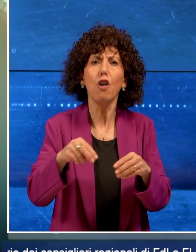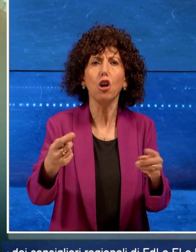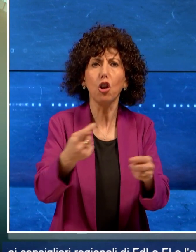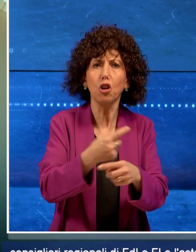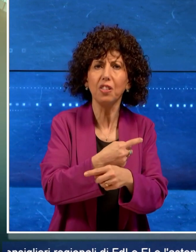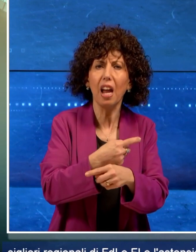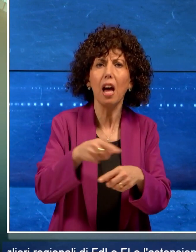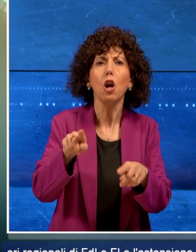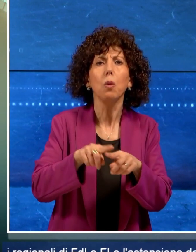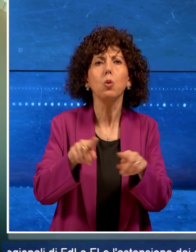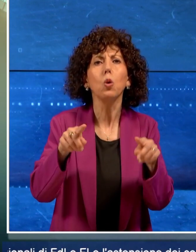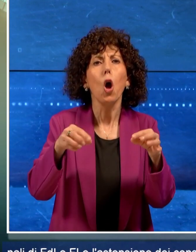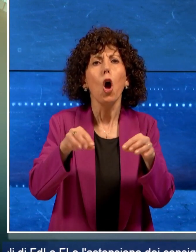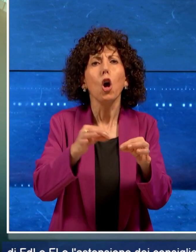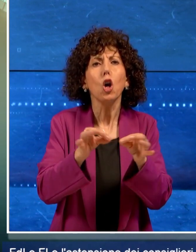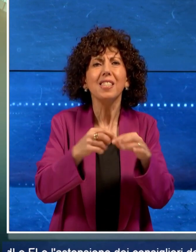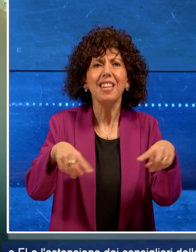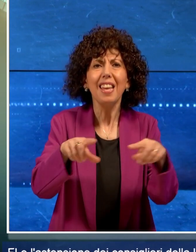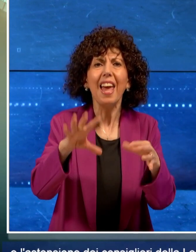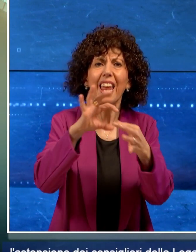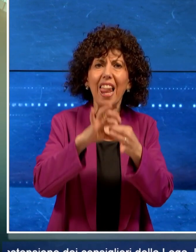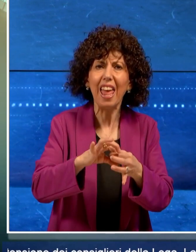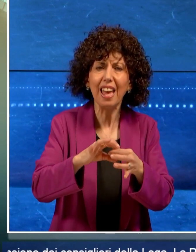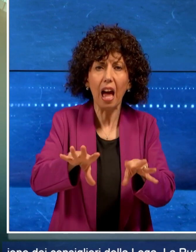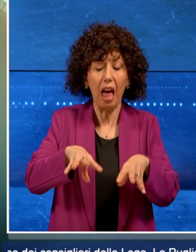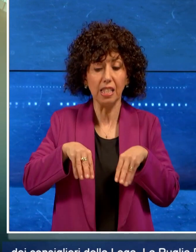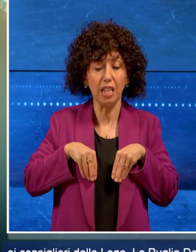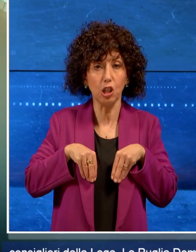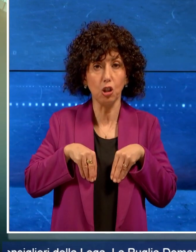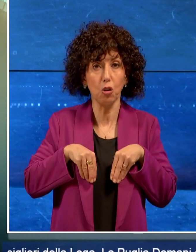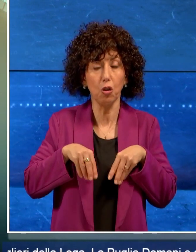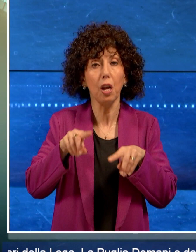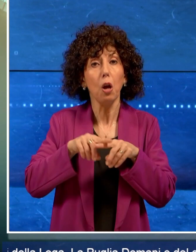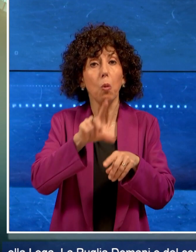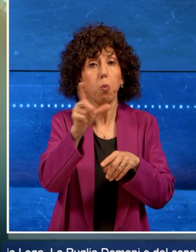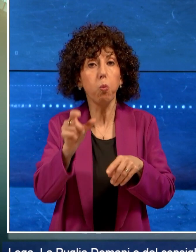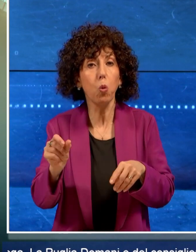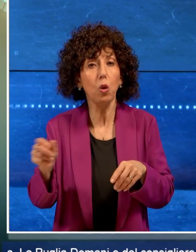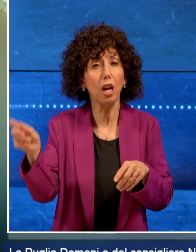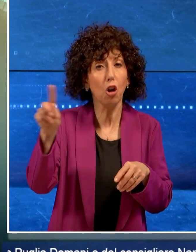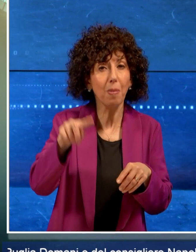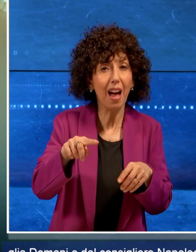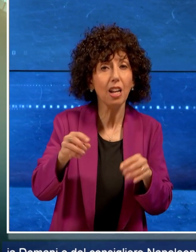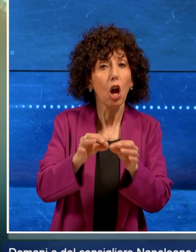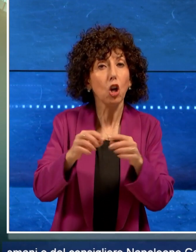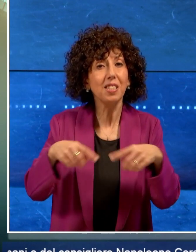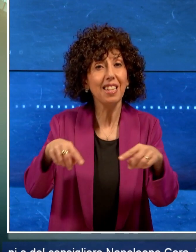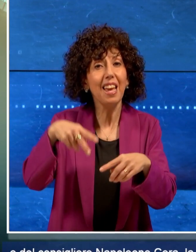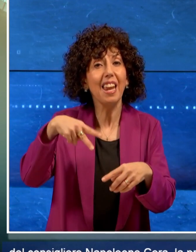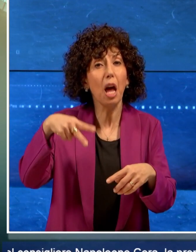'astenzione dei consiglieri della Lega, la Puglia Domani e del consigliere Napoleone Cera